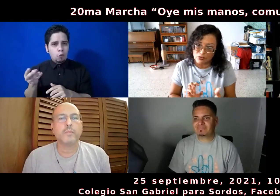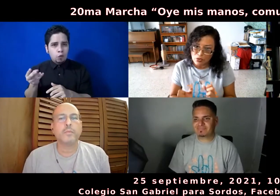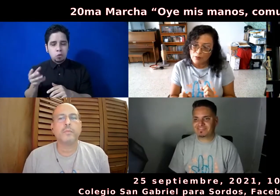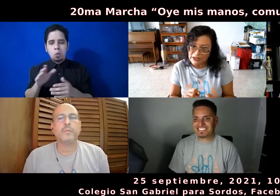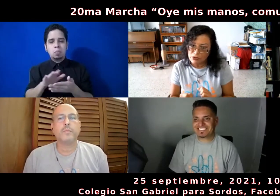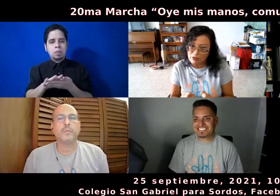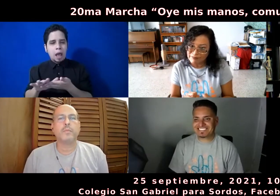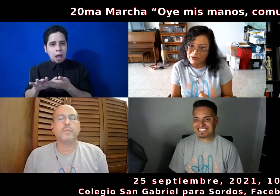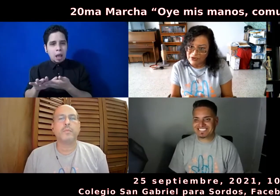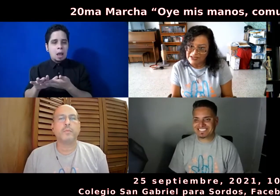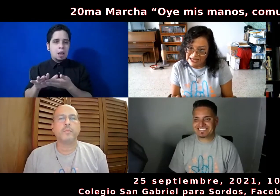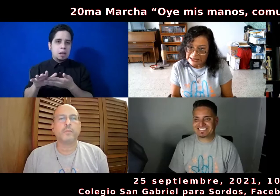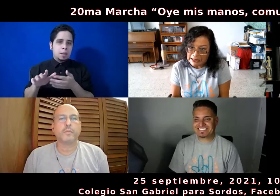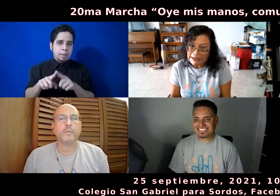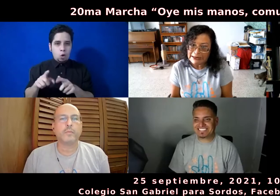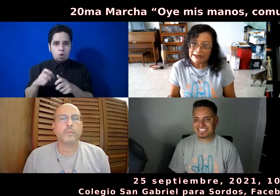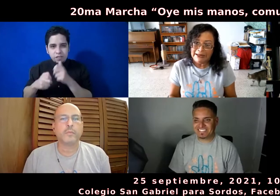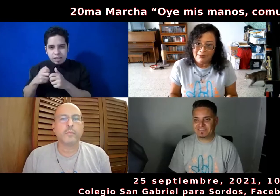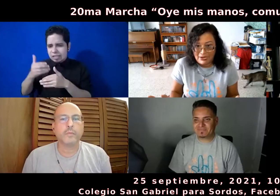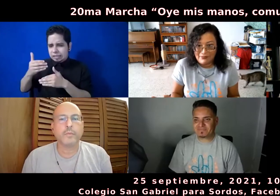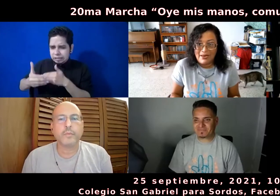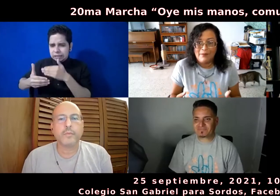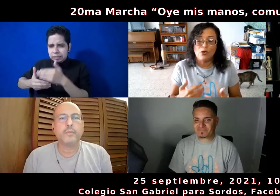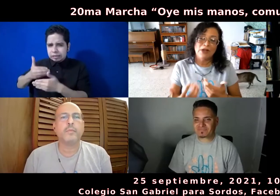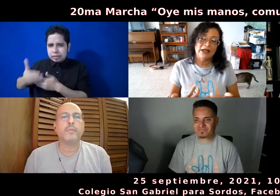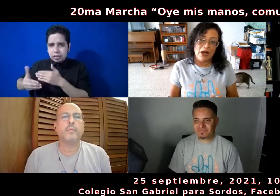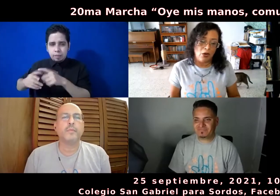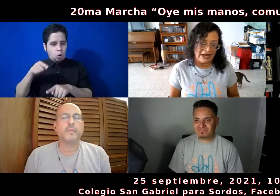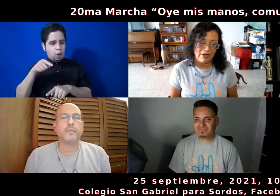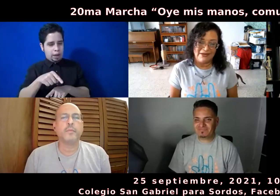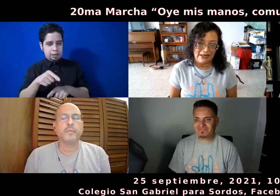estuvo un poquito dificilita. pero cuéntanos ahora, ¿qué va a pasar?